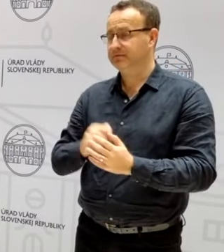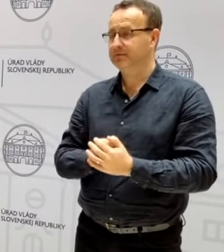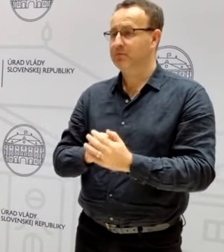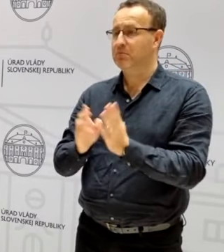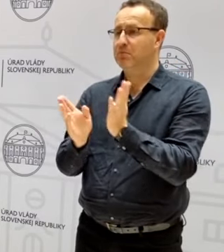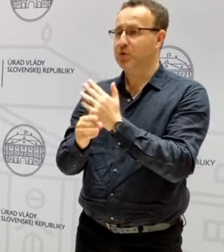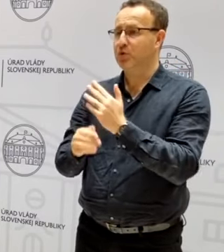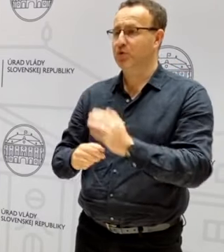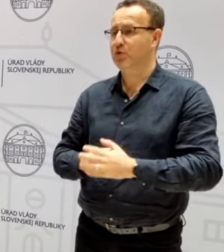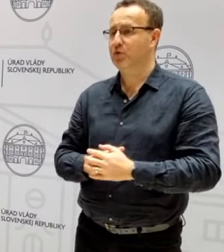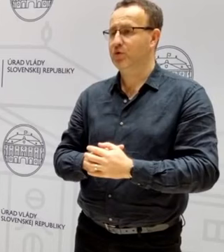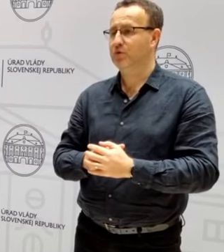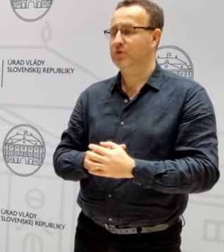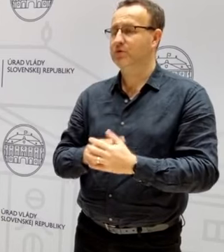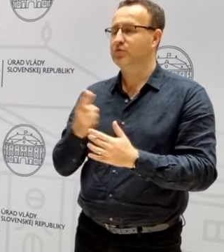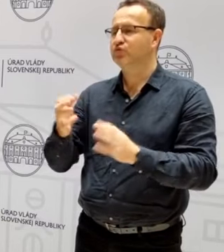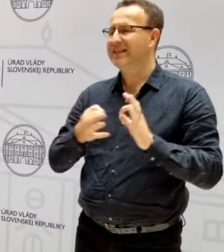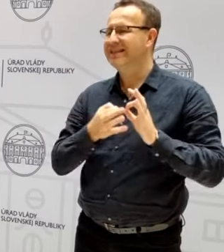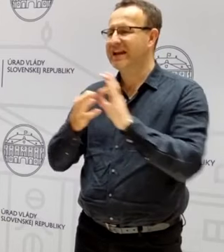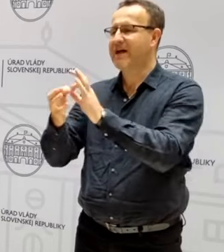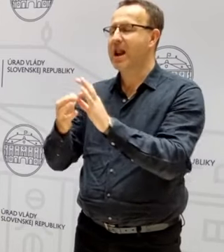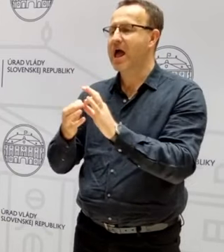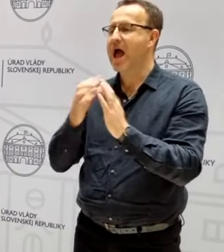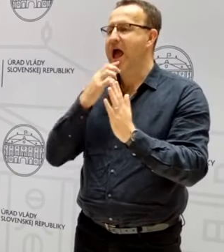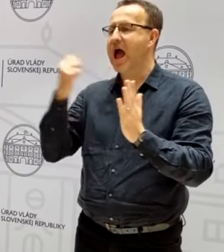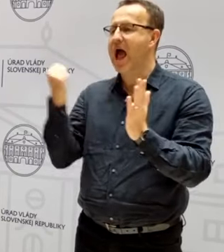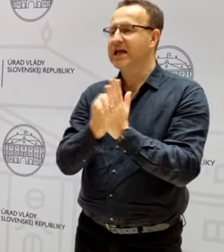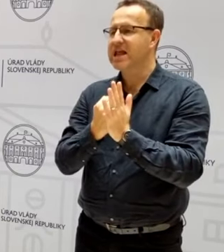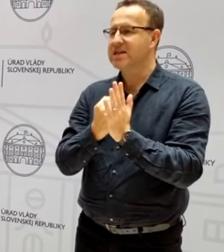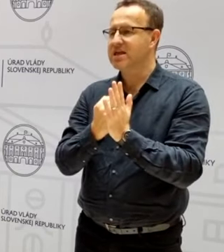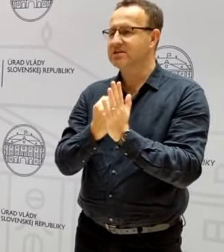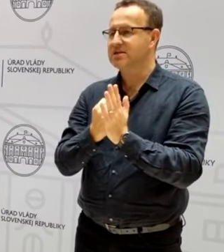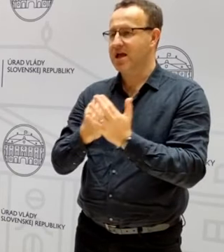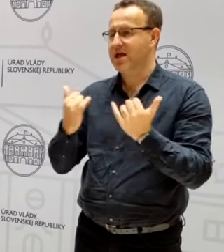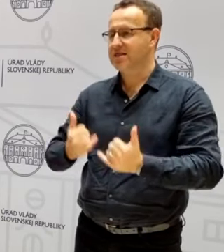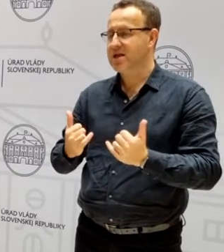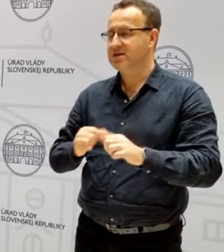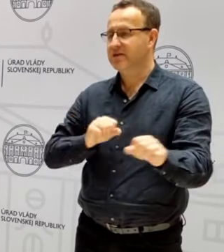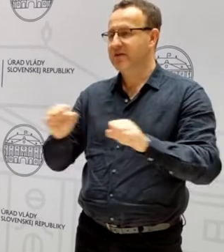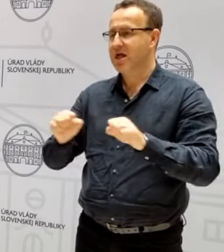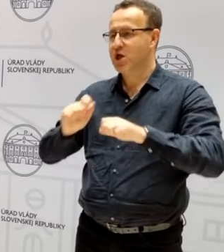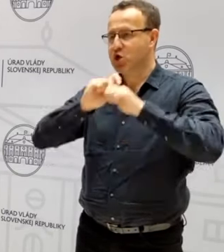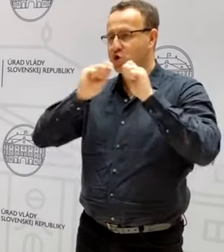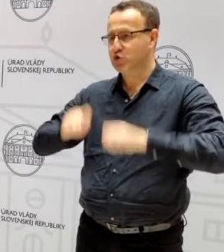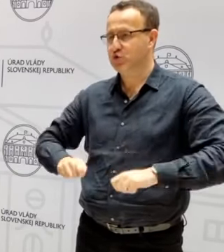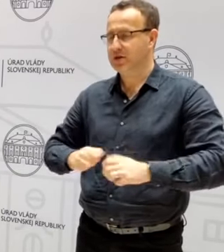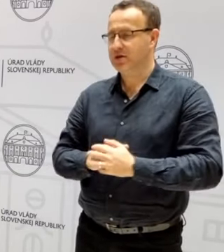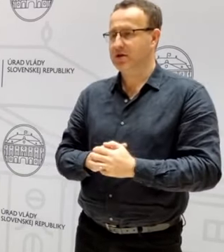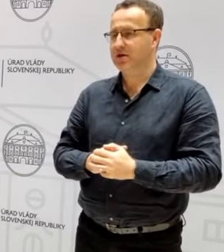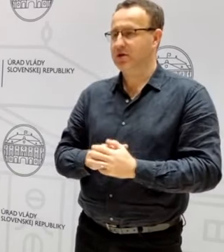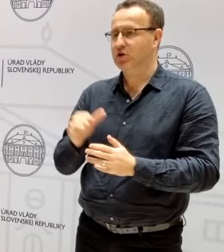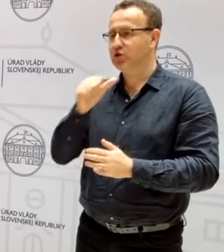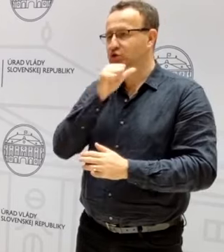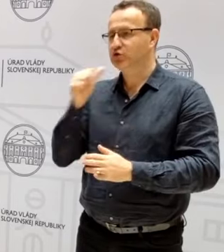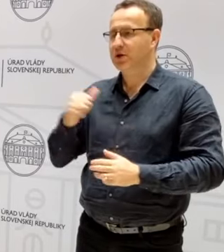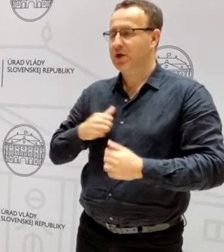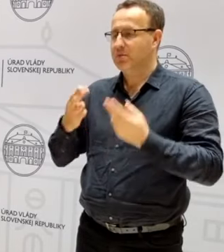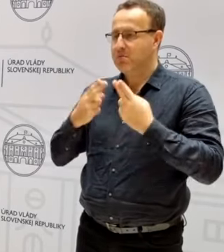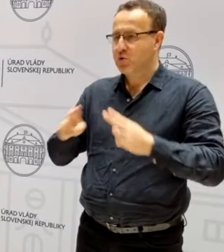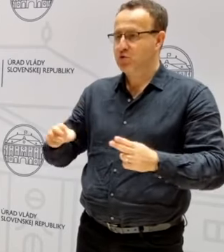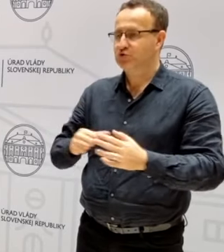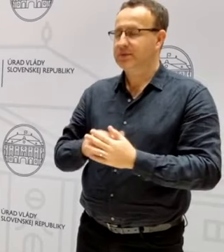po udelení trvalej akreditácie, dnes vláda rozhodla, že môžeme